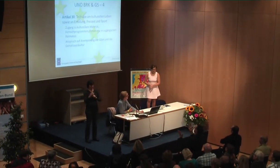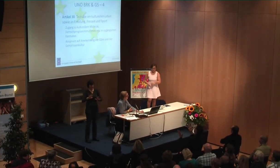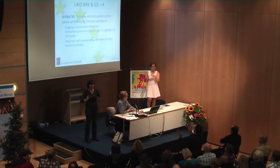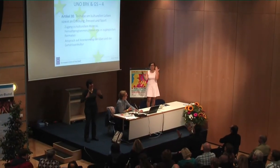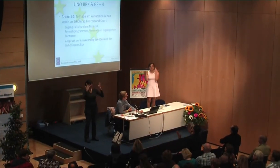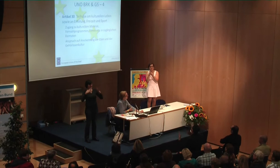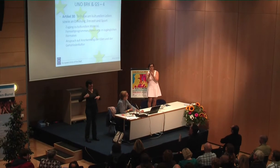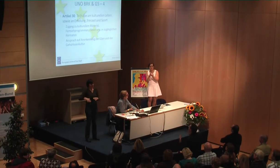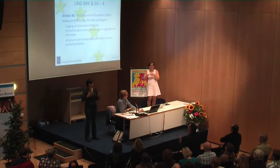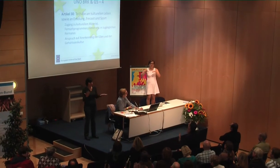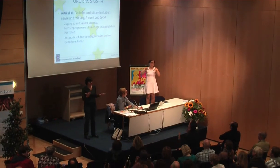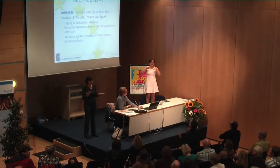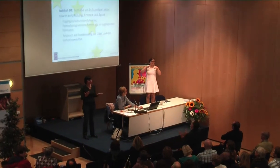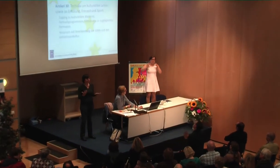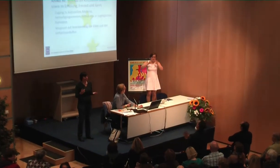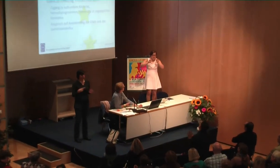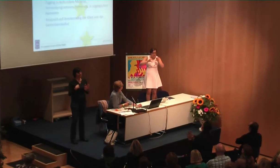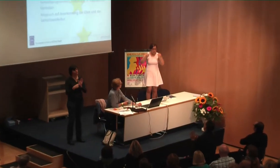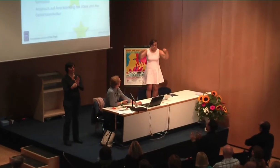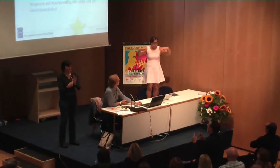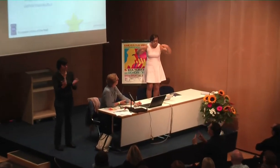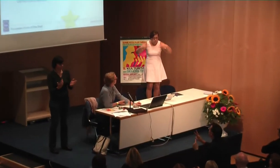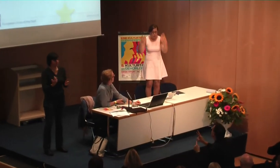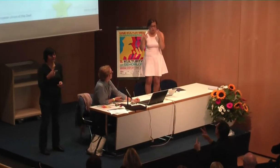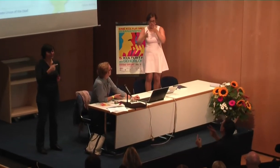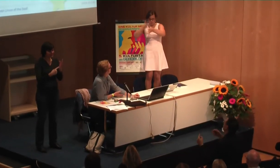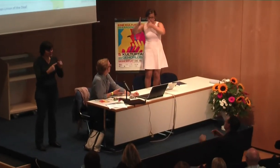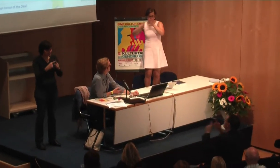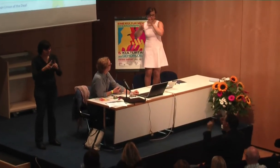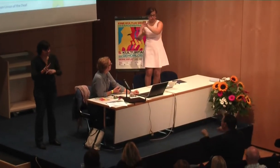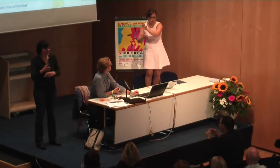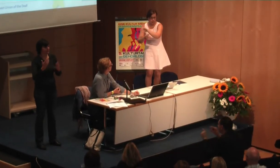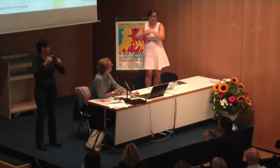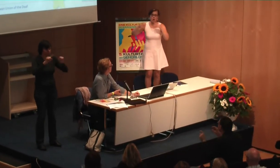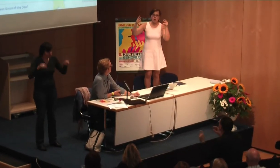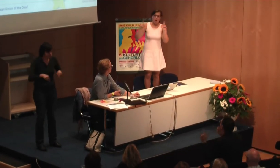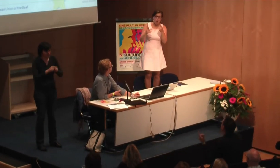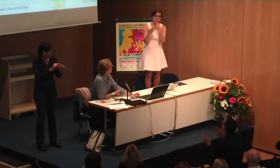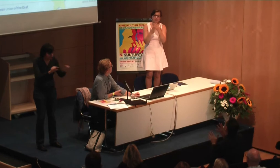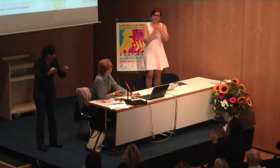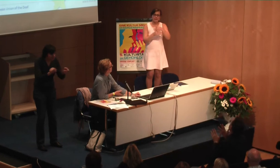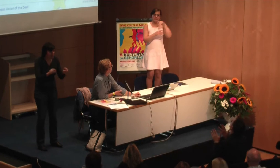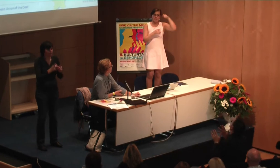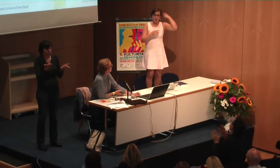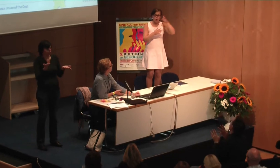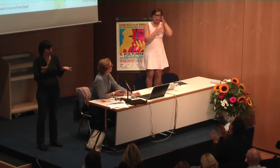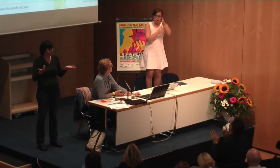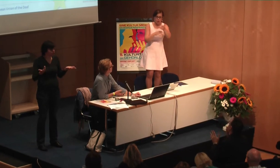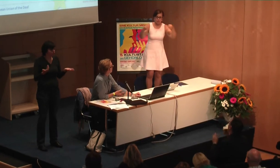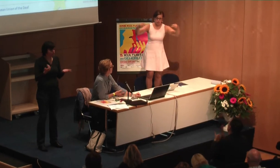Kulturtage zum Beispiel, beschäftigt oder auch mit Freizeit, Fernsehen, Untertitel, Gebärdensprache,-Einwendung oder aber auch, wenn